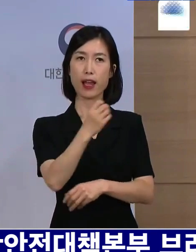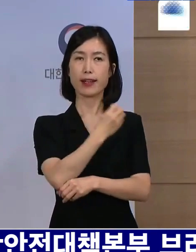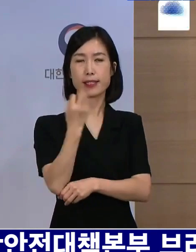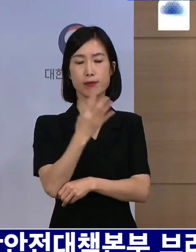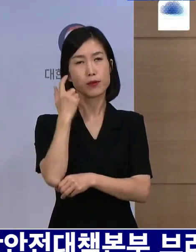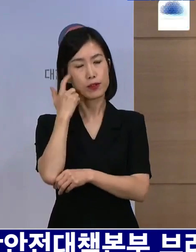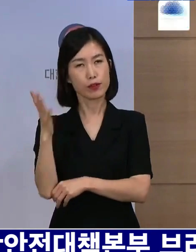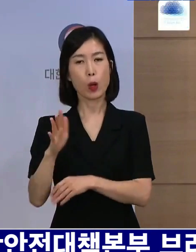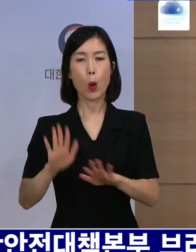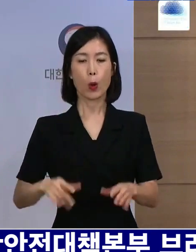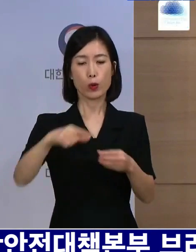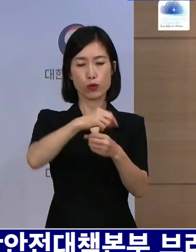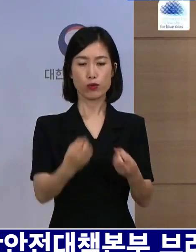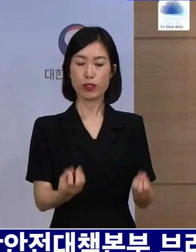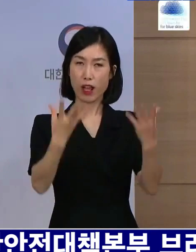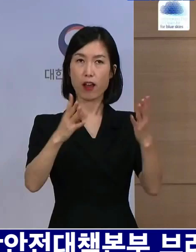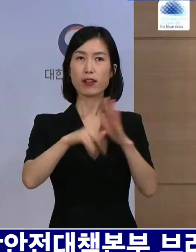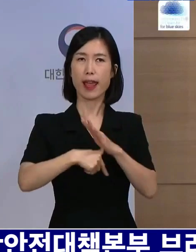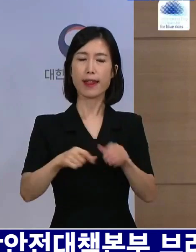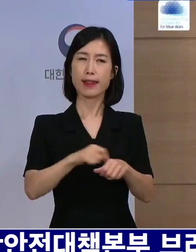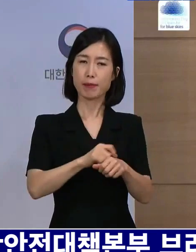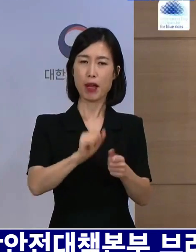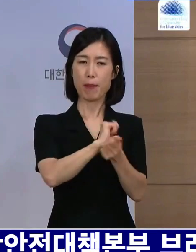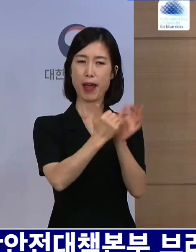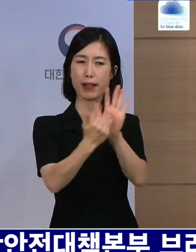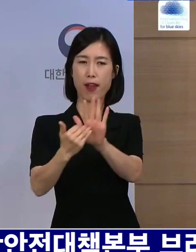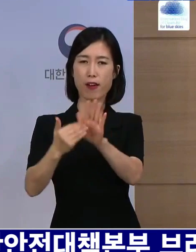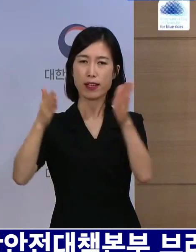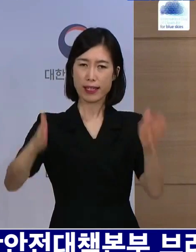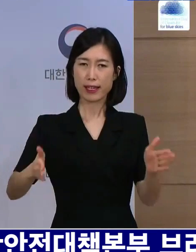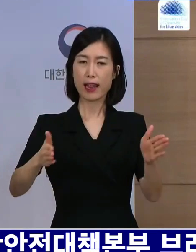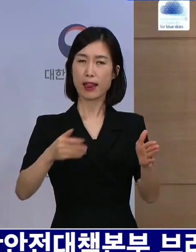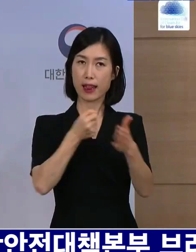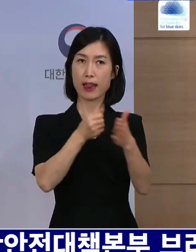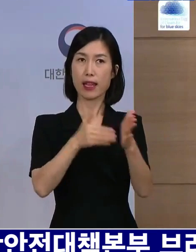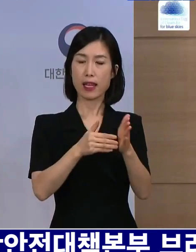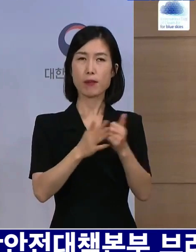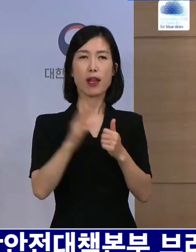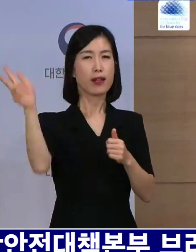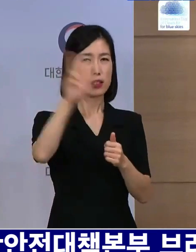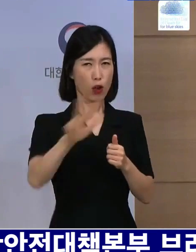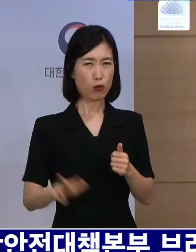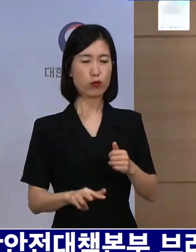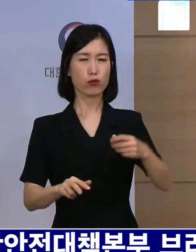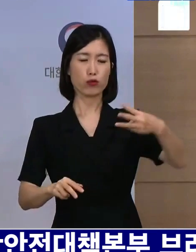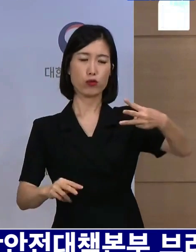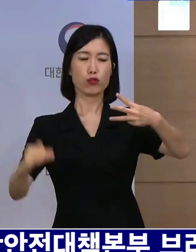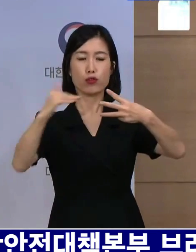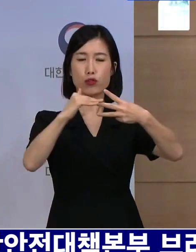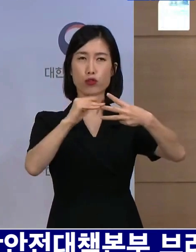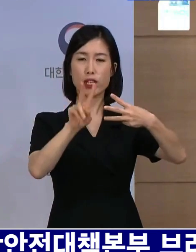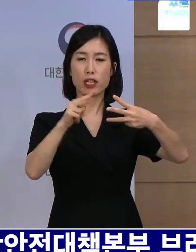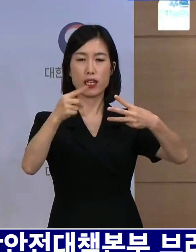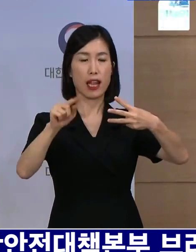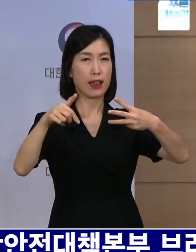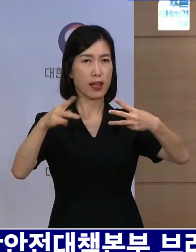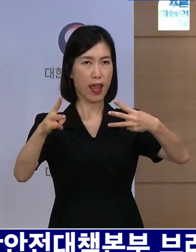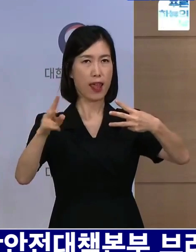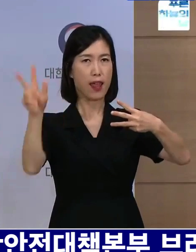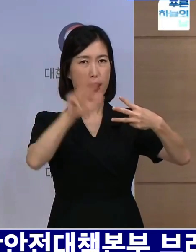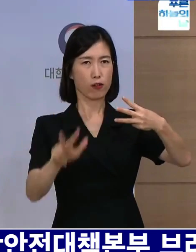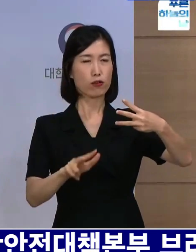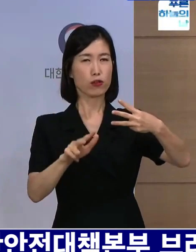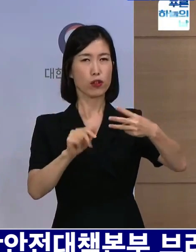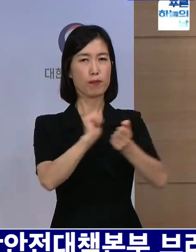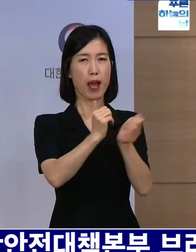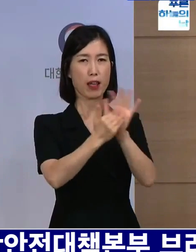질의입니다. 추석 연휴 기간을 특별 방역기간으로 정해서 전국의 2단계에 준하는 조치를 적용하는